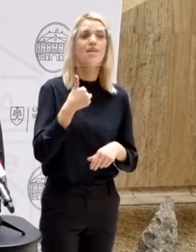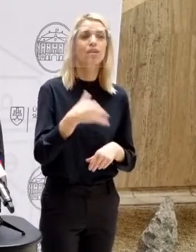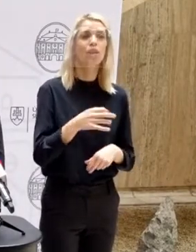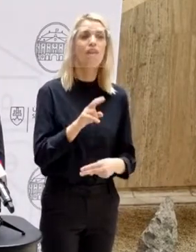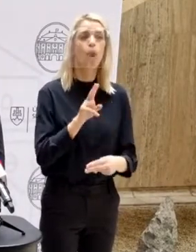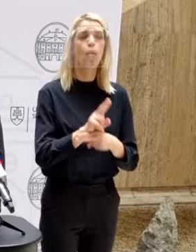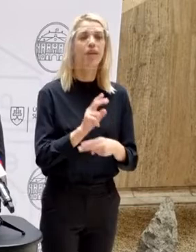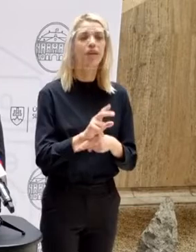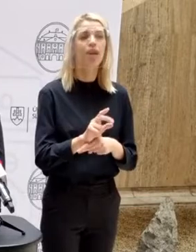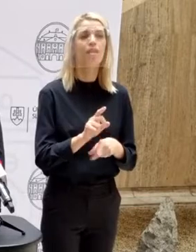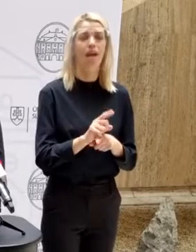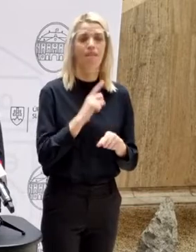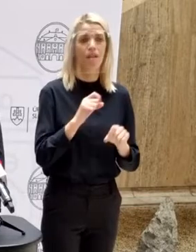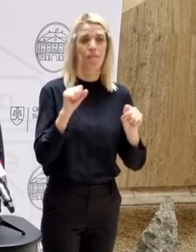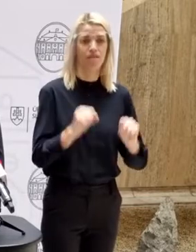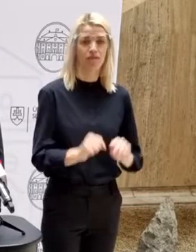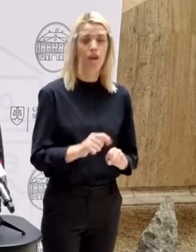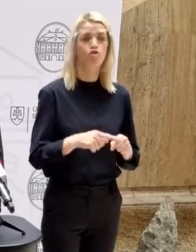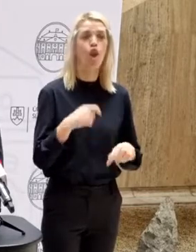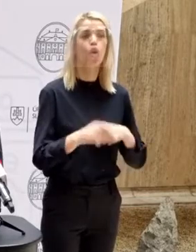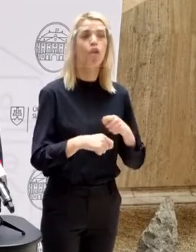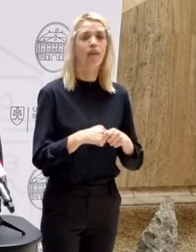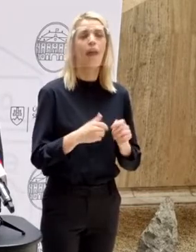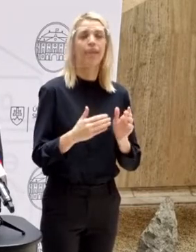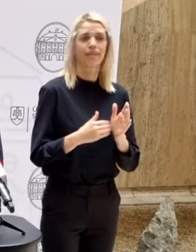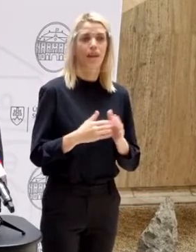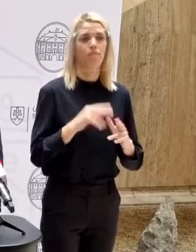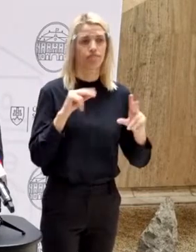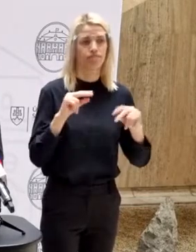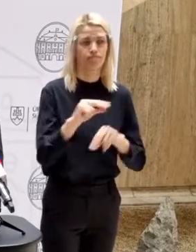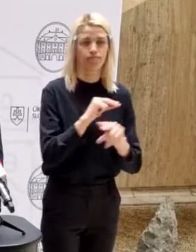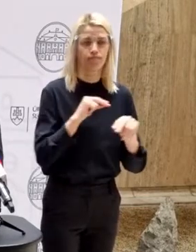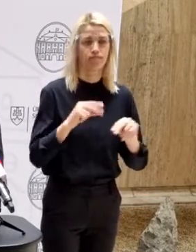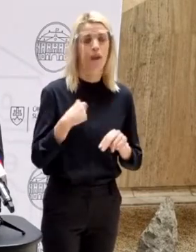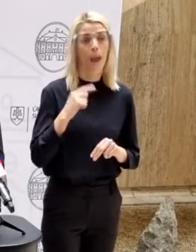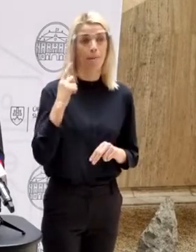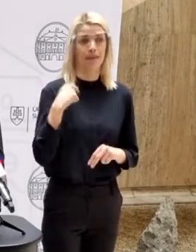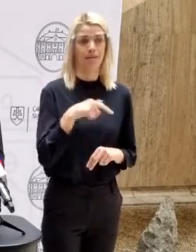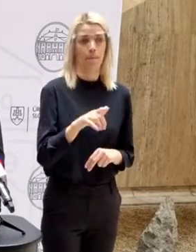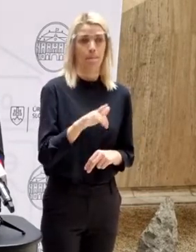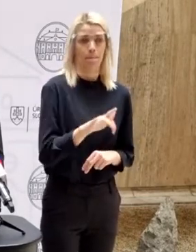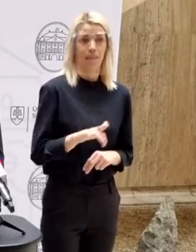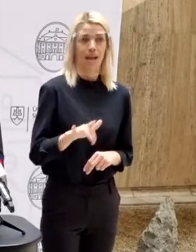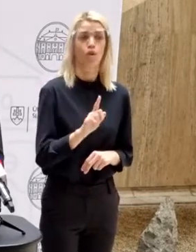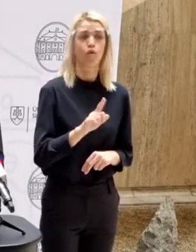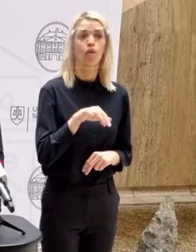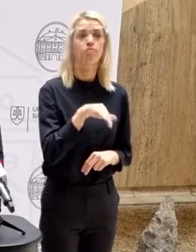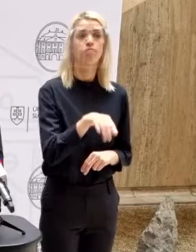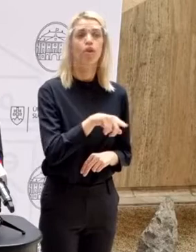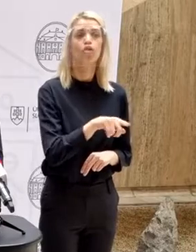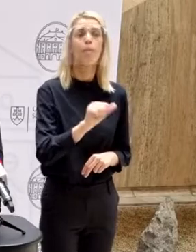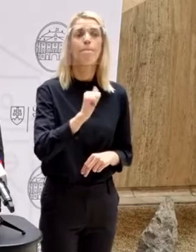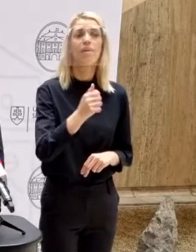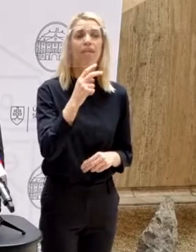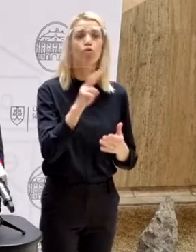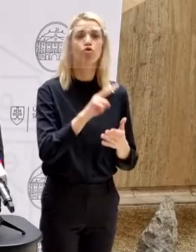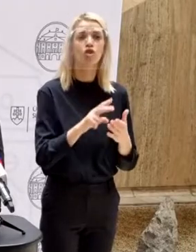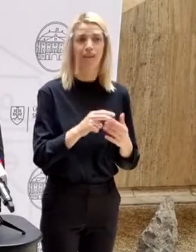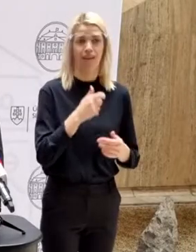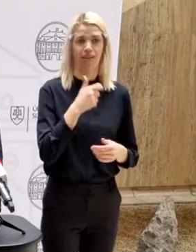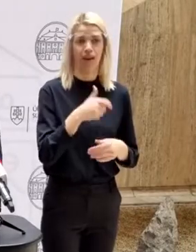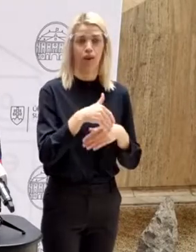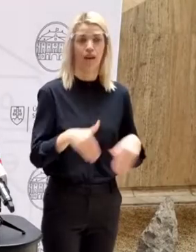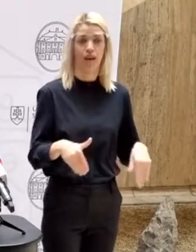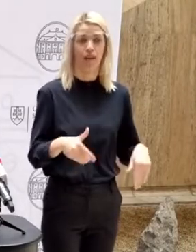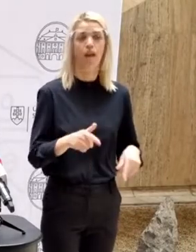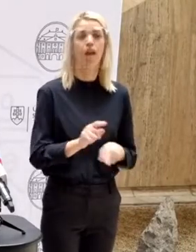závažné, že si ich potrebujú ešte kolegovia vydebatovať. Ja si myslím, že ten priestor, ktorý je do prvého čítania v rámci Národnej rady,